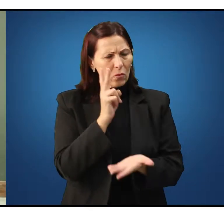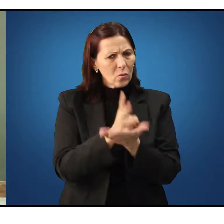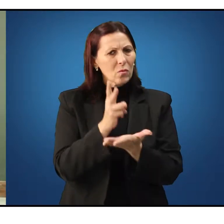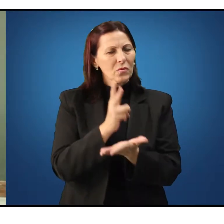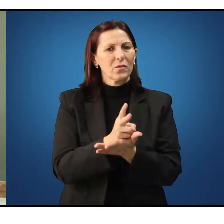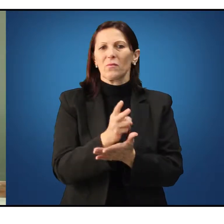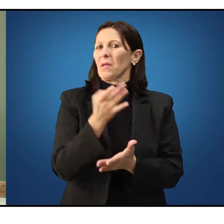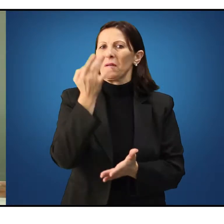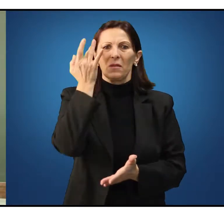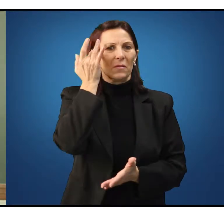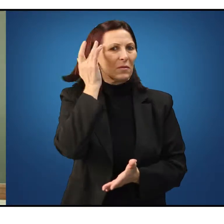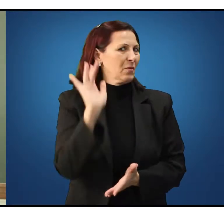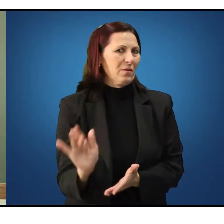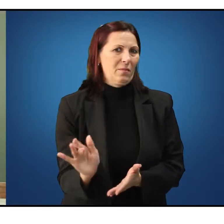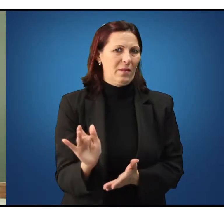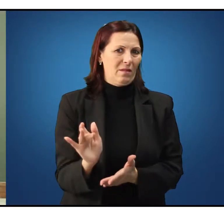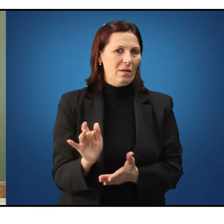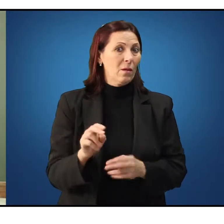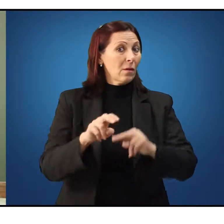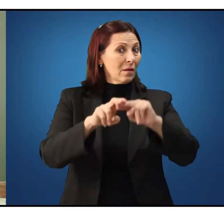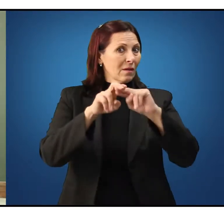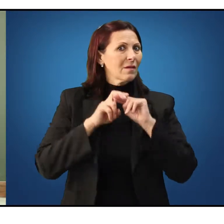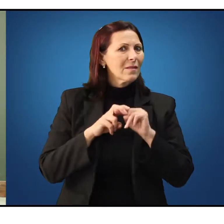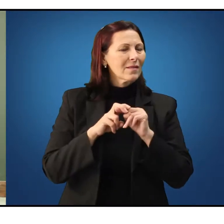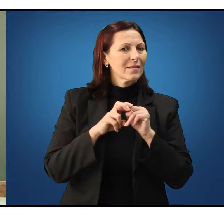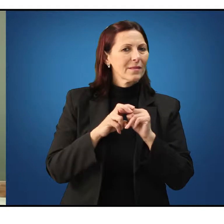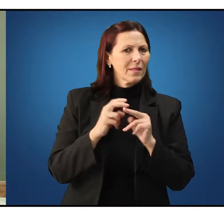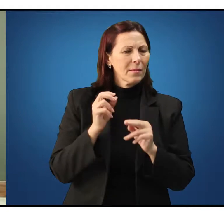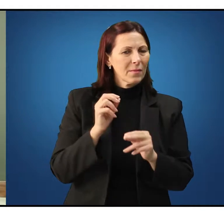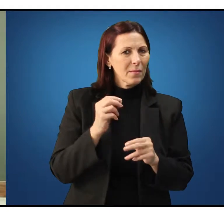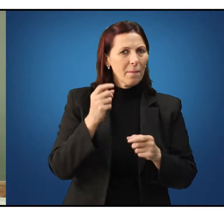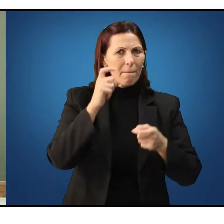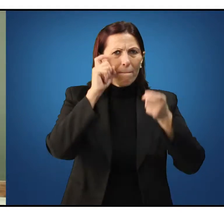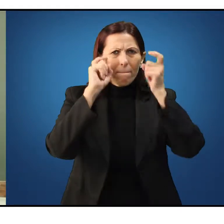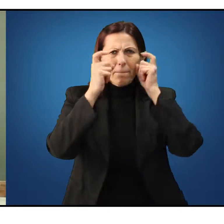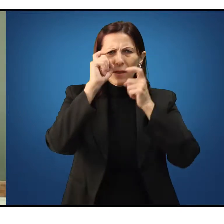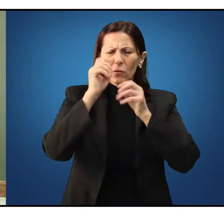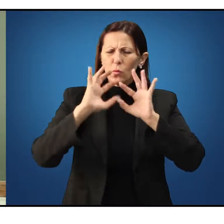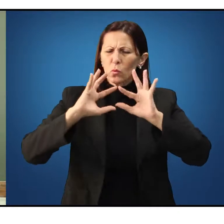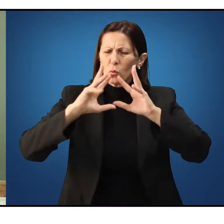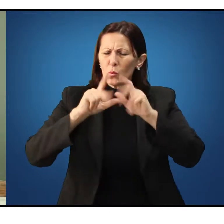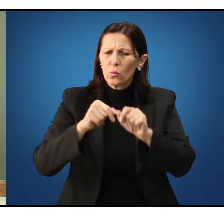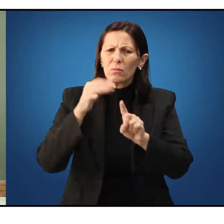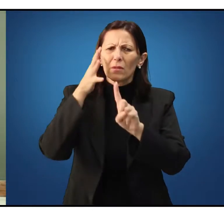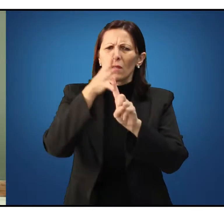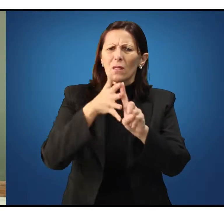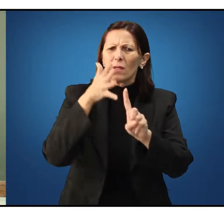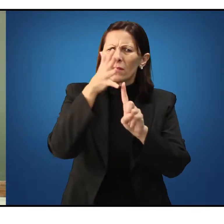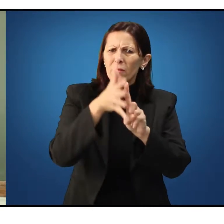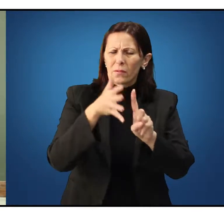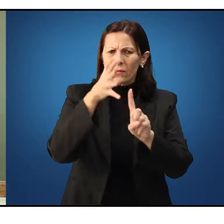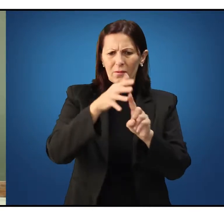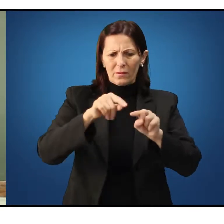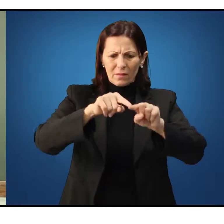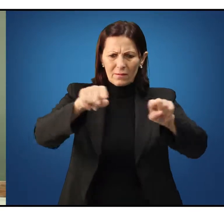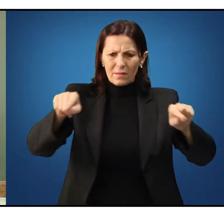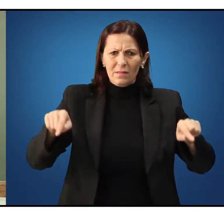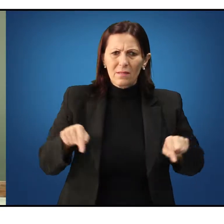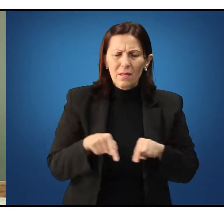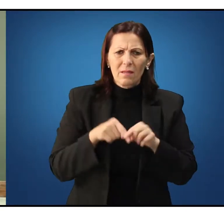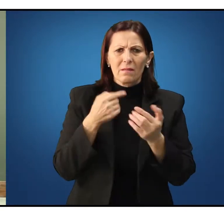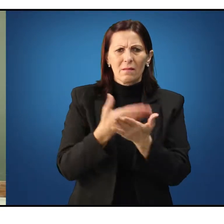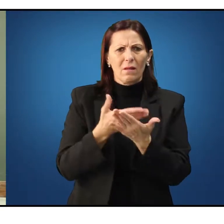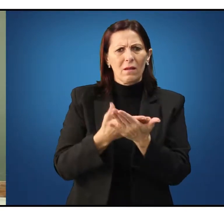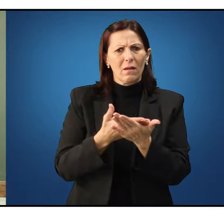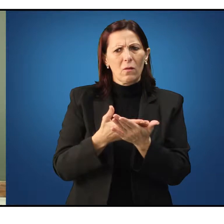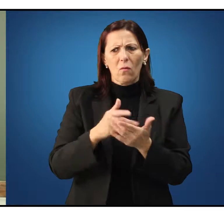Por isso que eu sempre me ocupo, em todas as discussões que vou ter em sala de aula ou mesmo